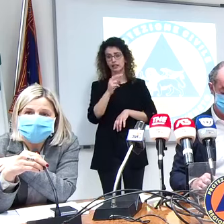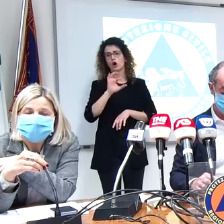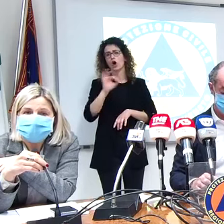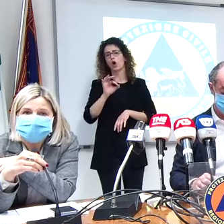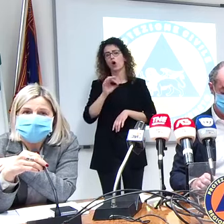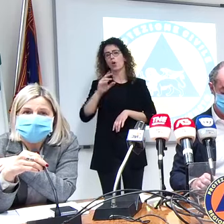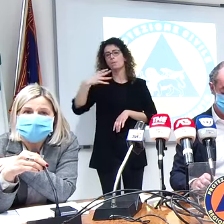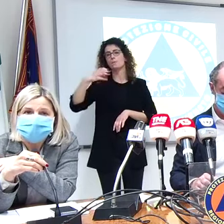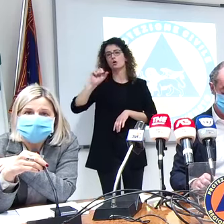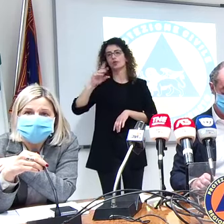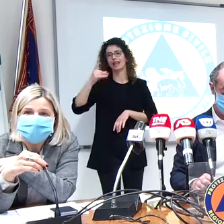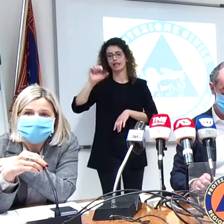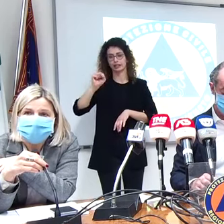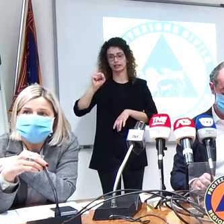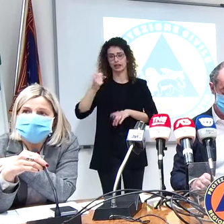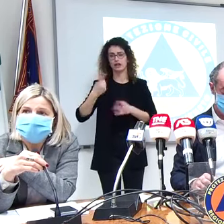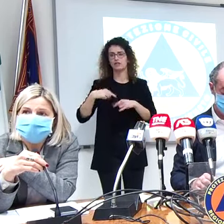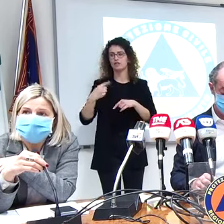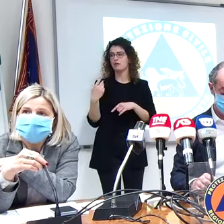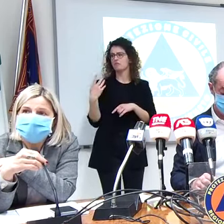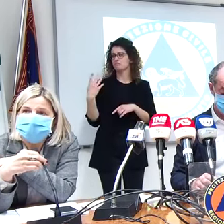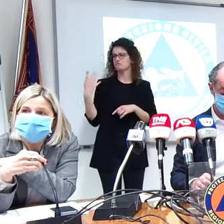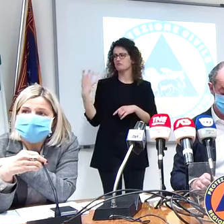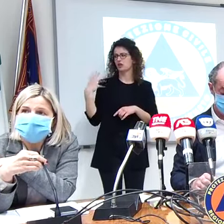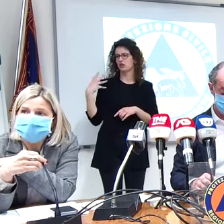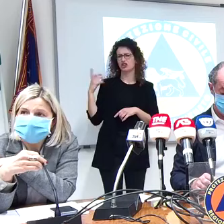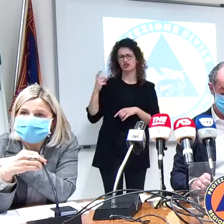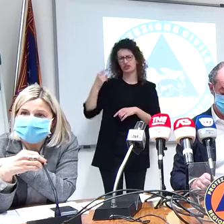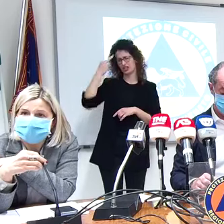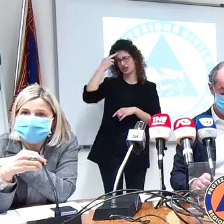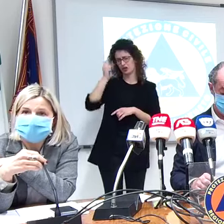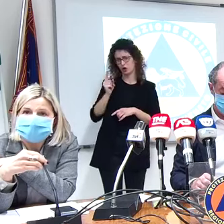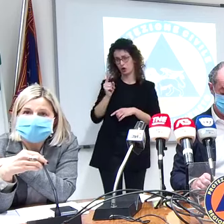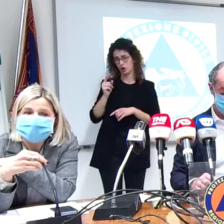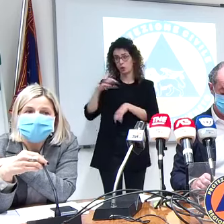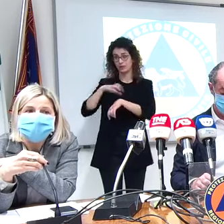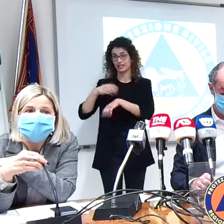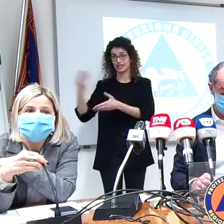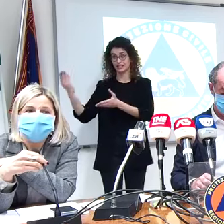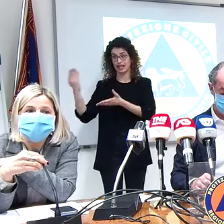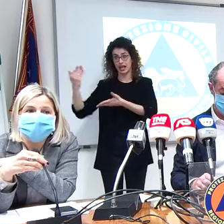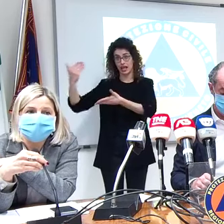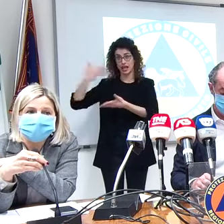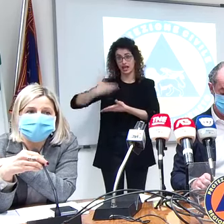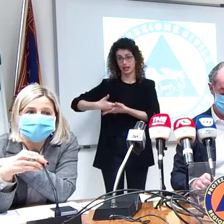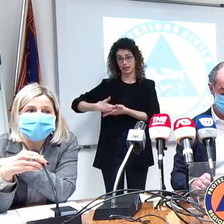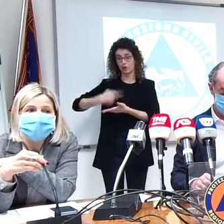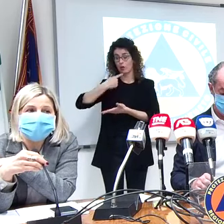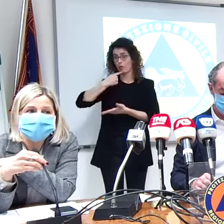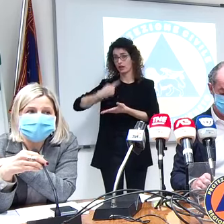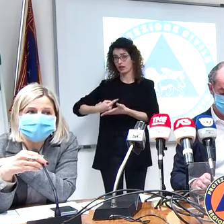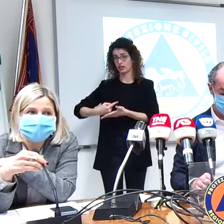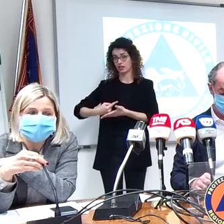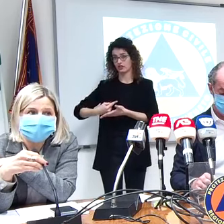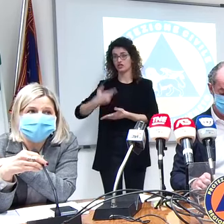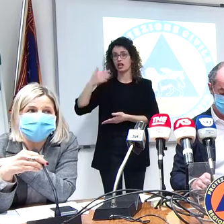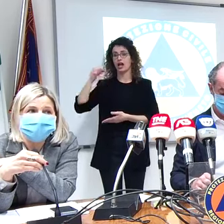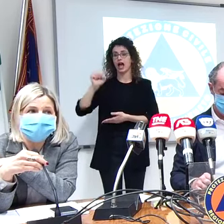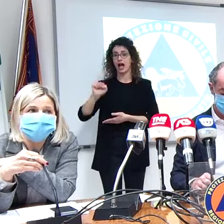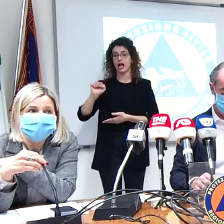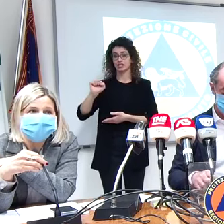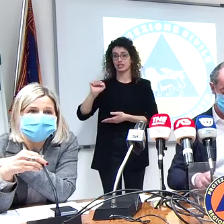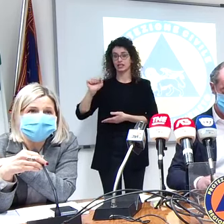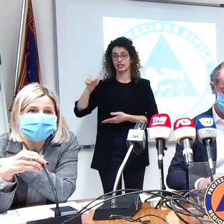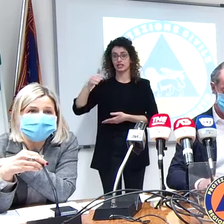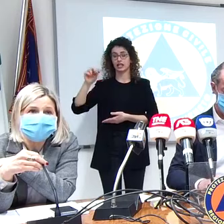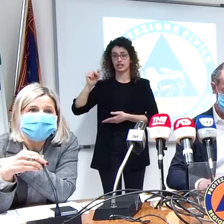arrivata mercoledì, giovedì, non mi ricordo, dal Ministero, che ha detto che AstraZeneca può essere